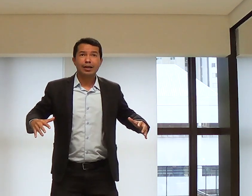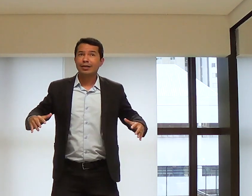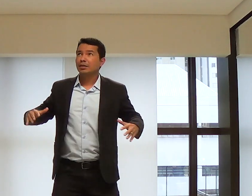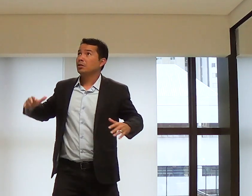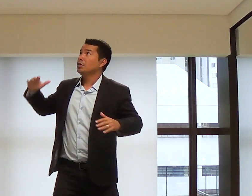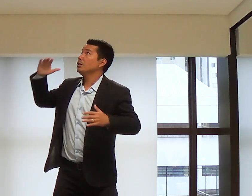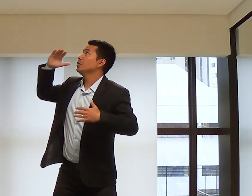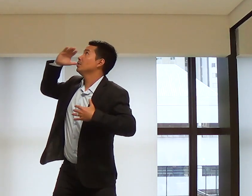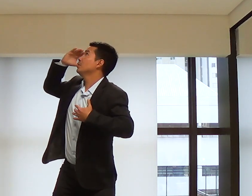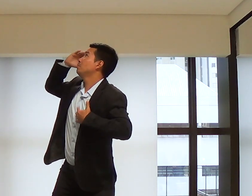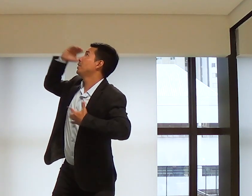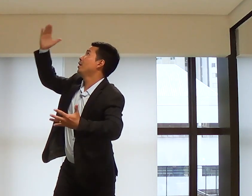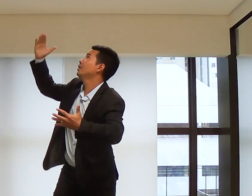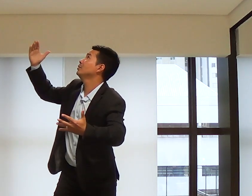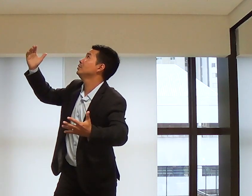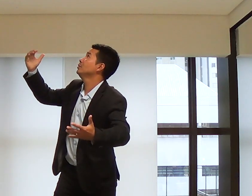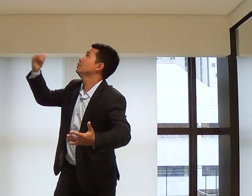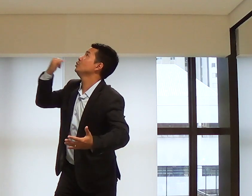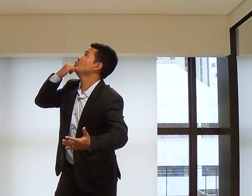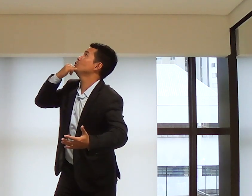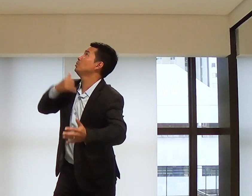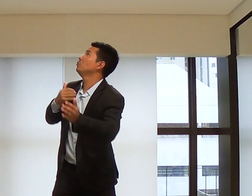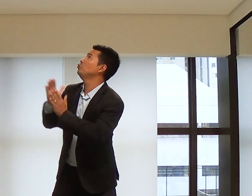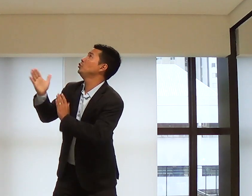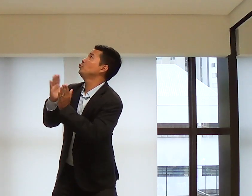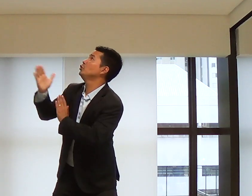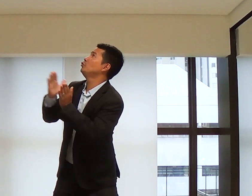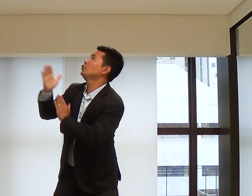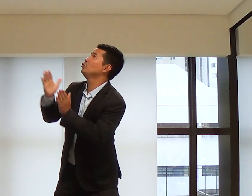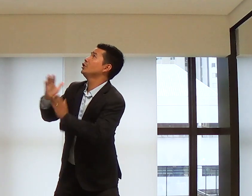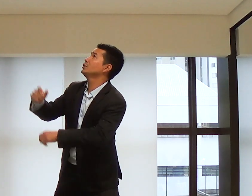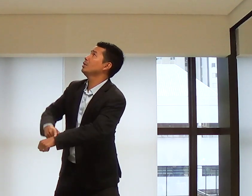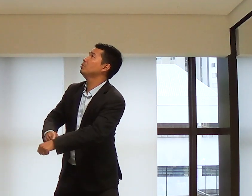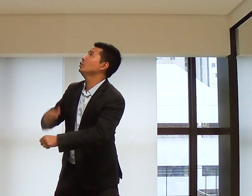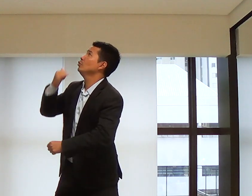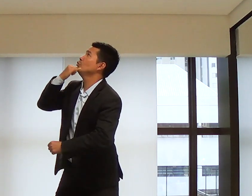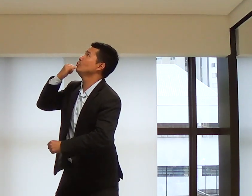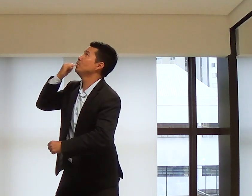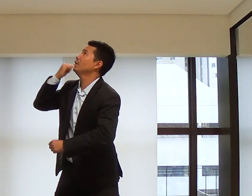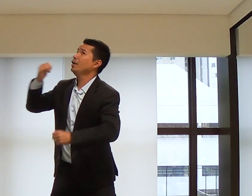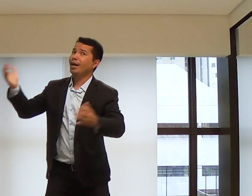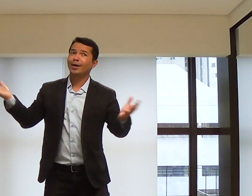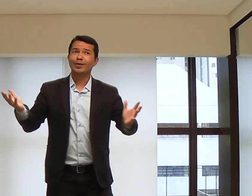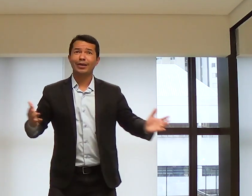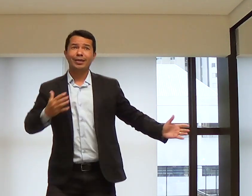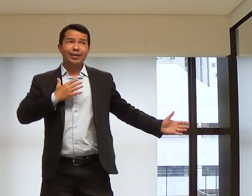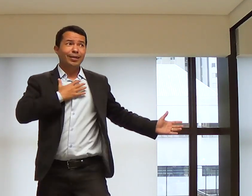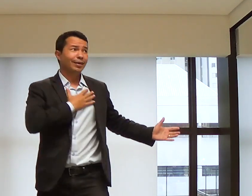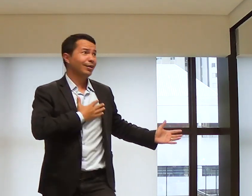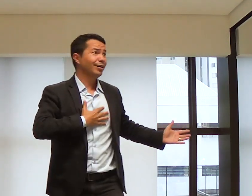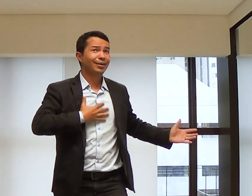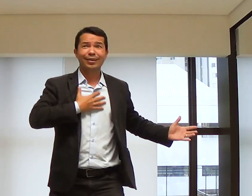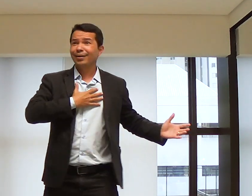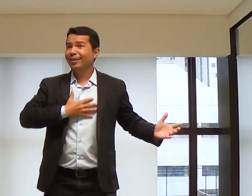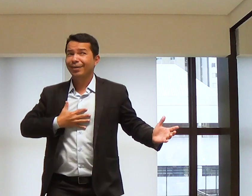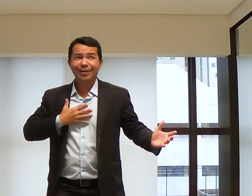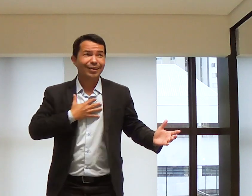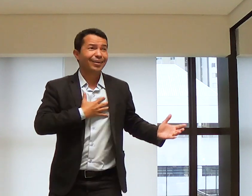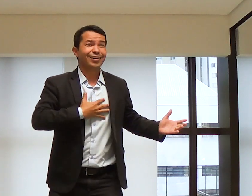Que bênção. Obrigada. Perdão por tentar fugir. Perdão. Isso é bom.